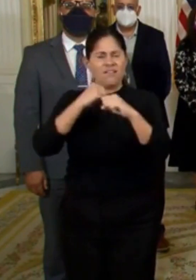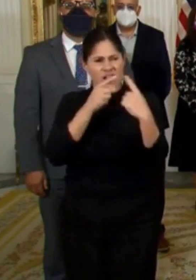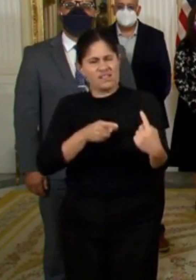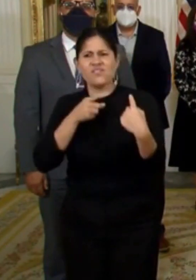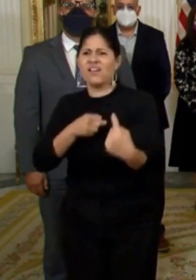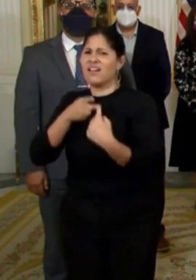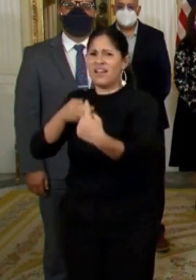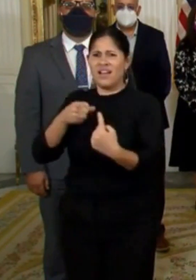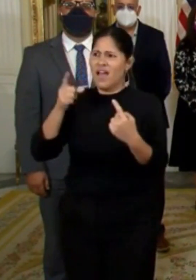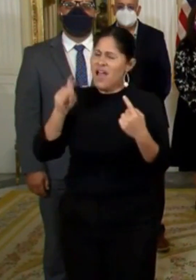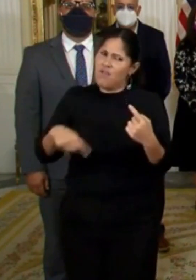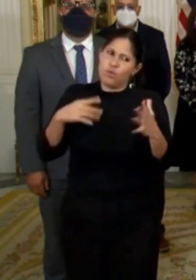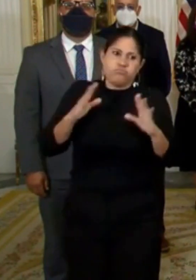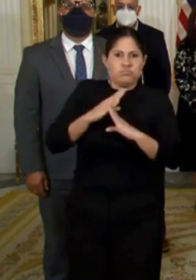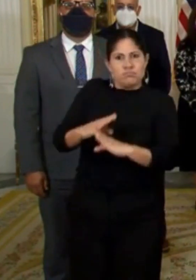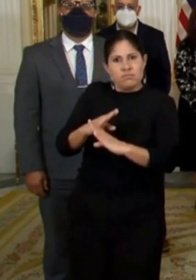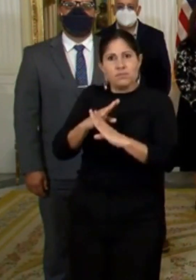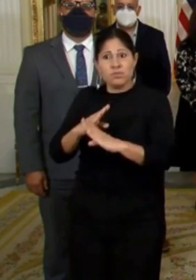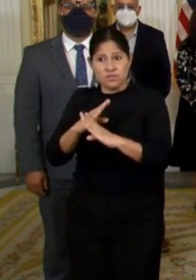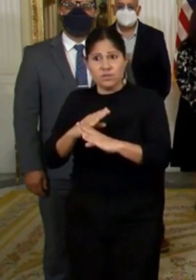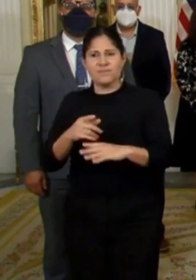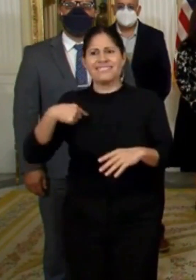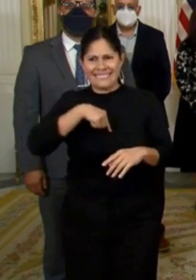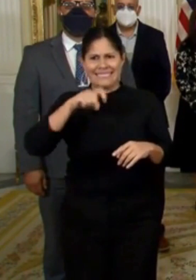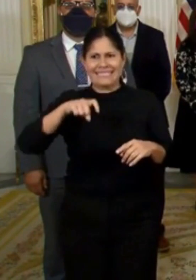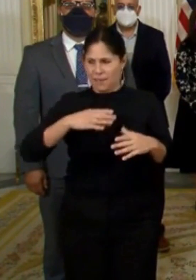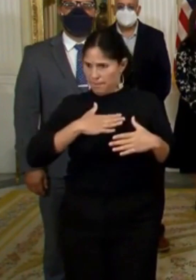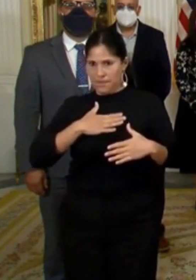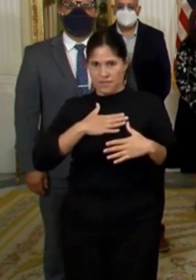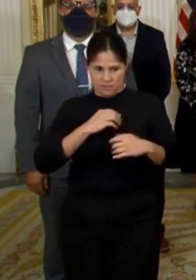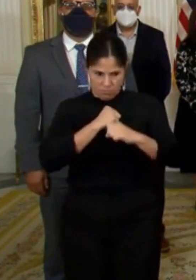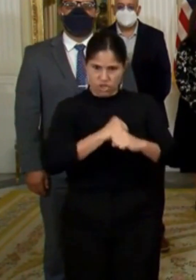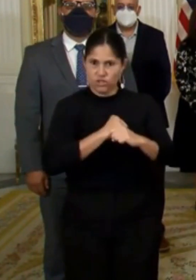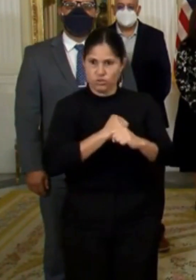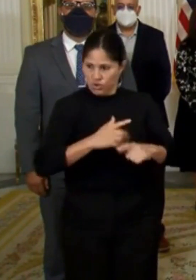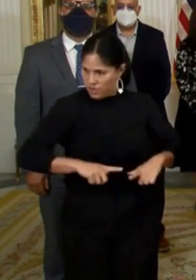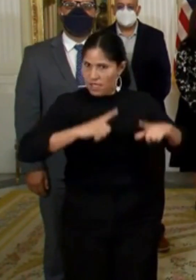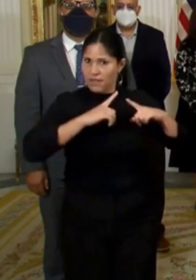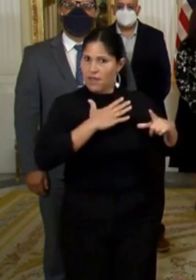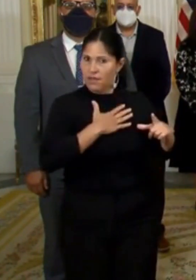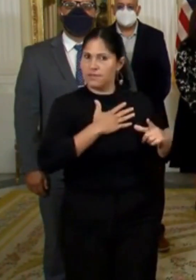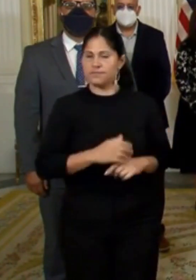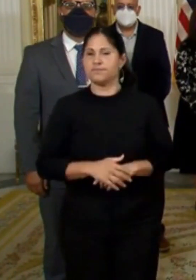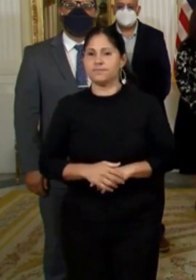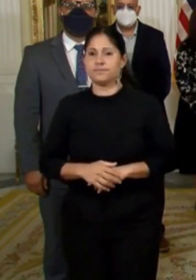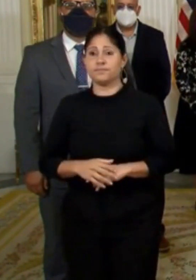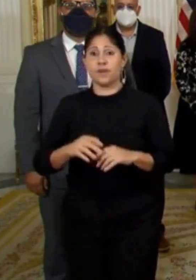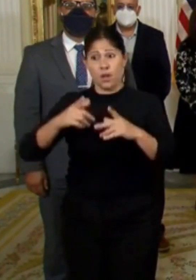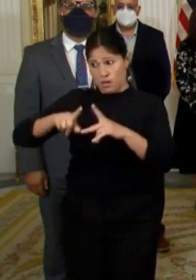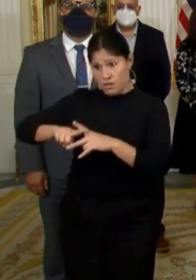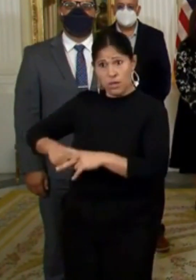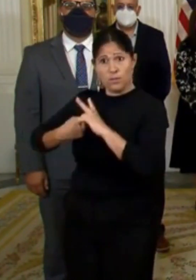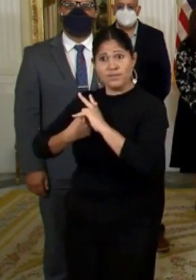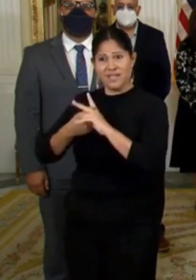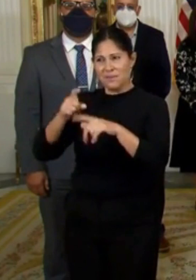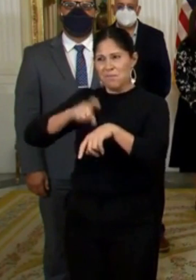cautela y hacer todo aquello que sea necesario para proteger nuestras vidas. Desde el comienzo de esta crisis de